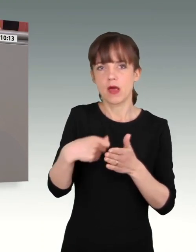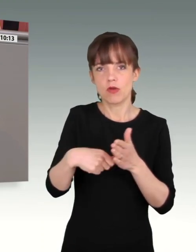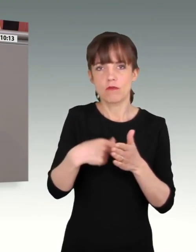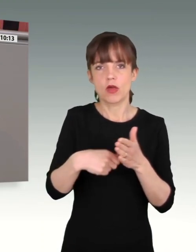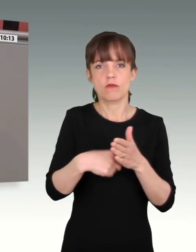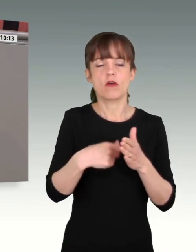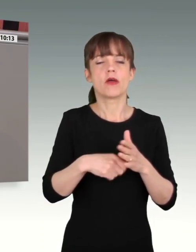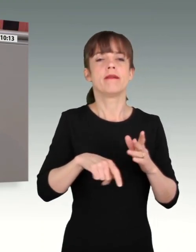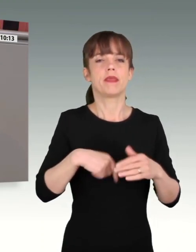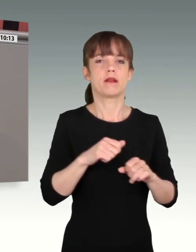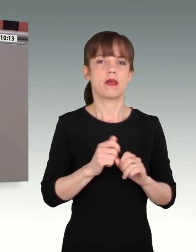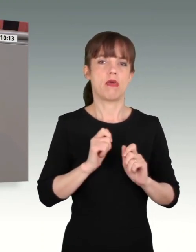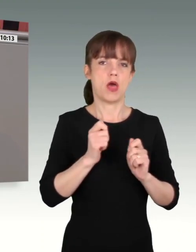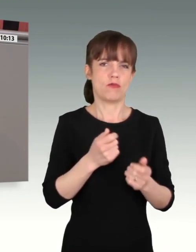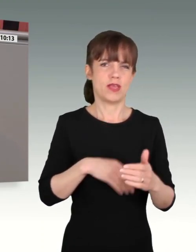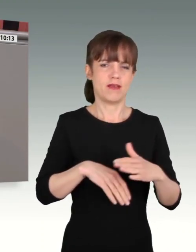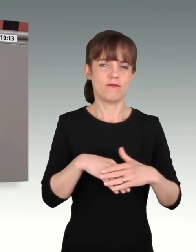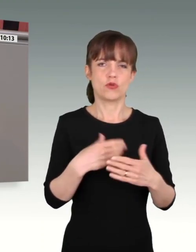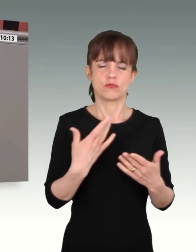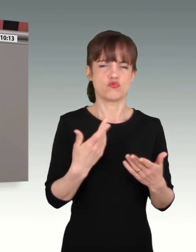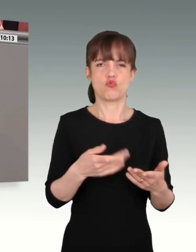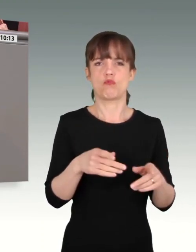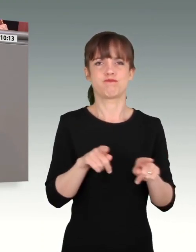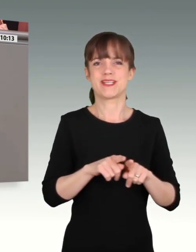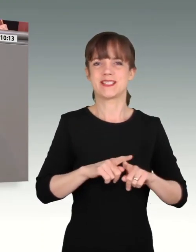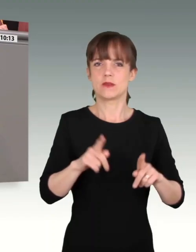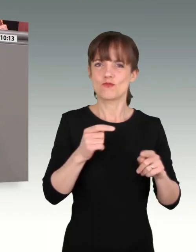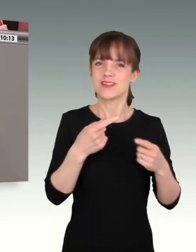dass man seinen Auftrag optimal erfüllen kann. Das muss doch anders gehen.